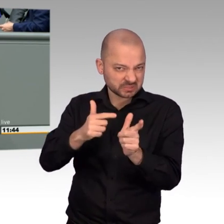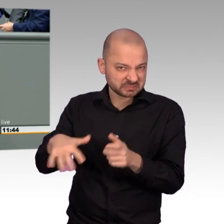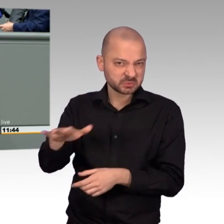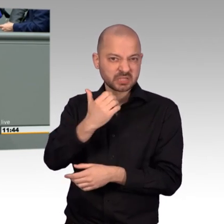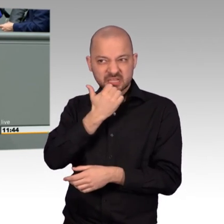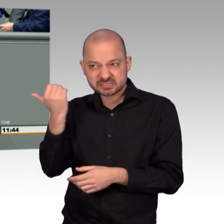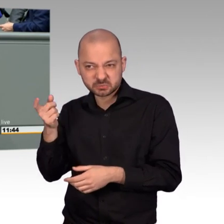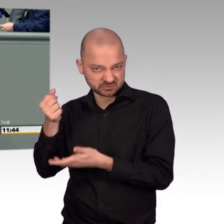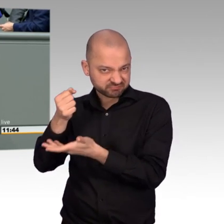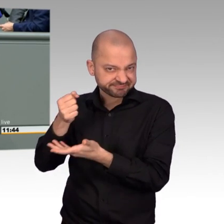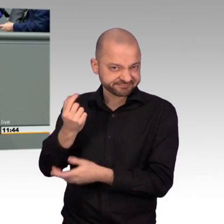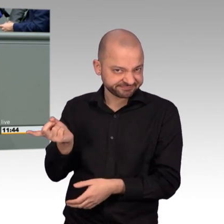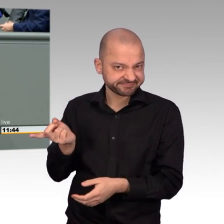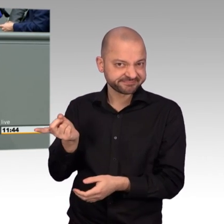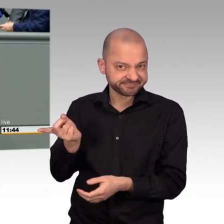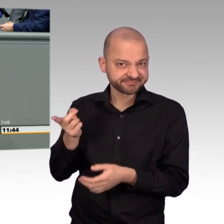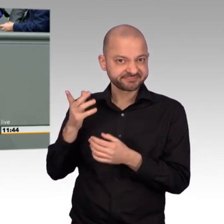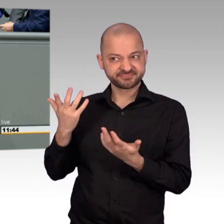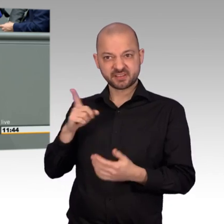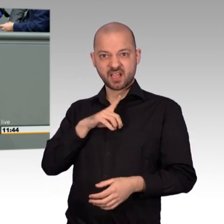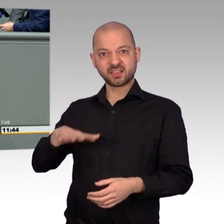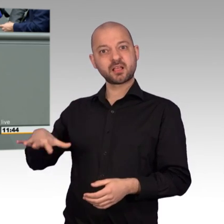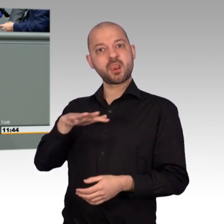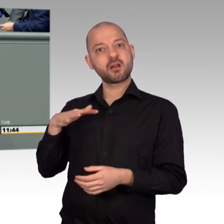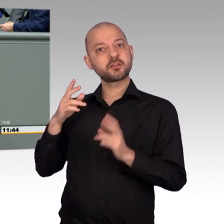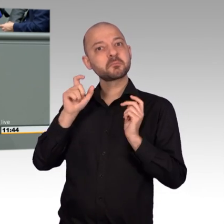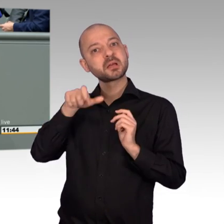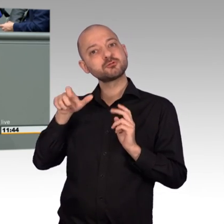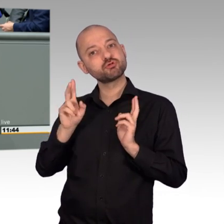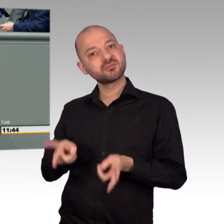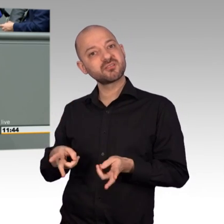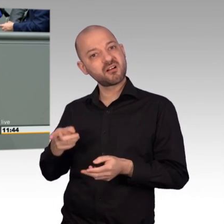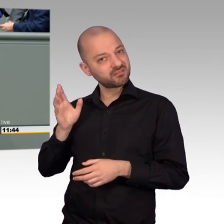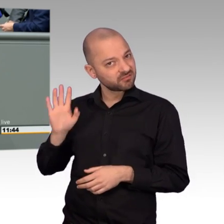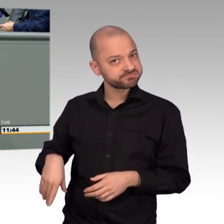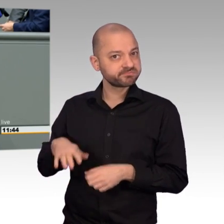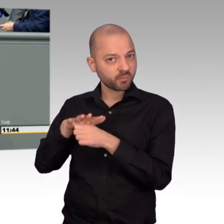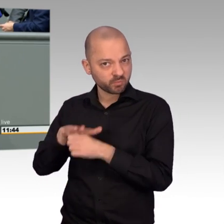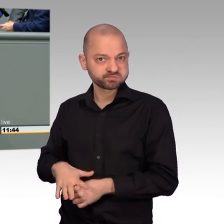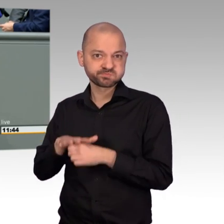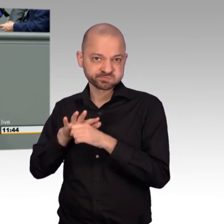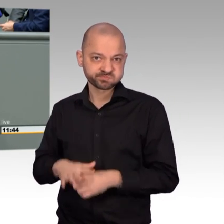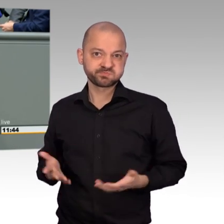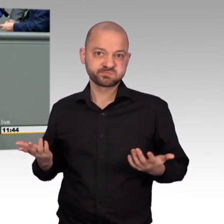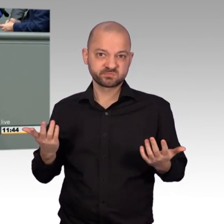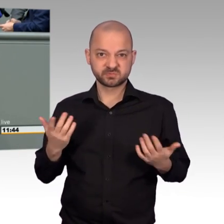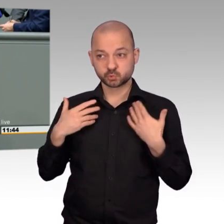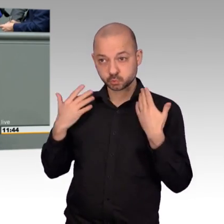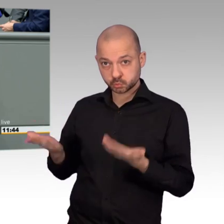eigenen Land mit Füßen tritt, kann niemals ein zuverlässiger und seriöser Partner sein, auch wenn er ein Wollwerk gegen iranische Interessen in